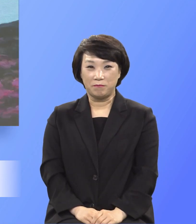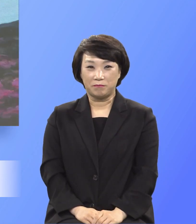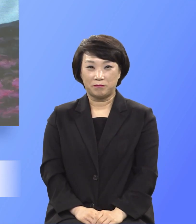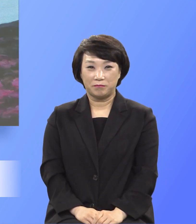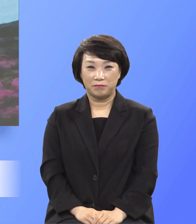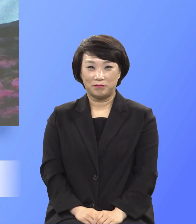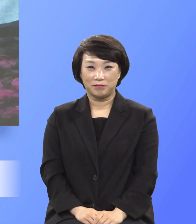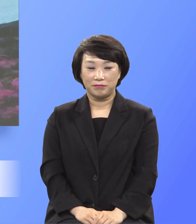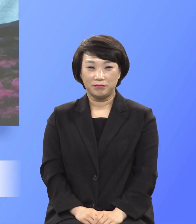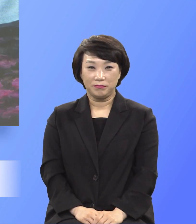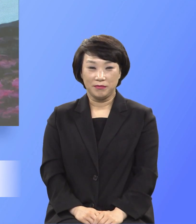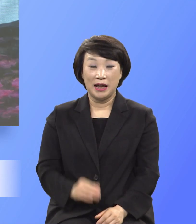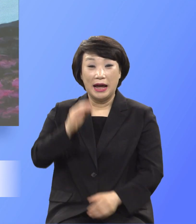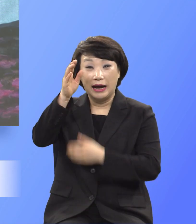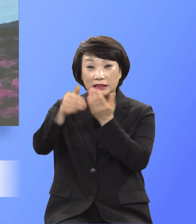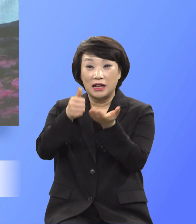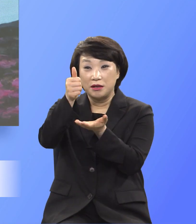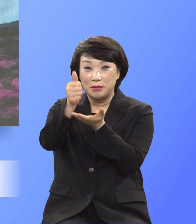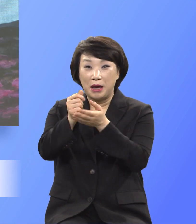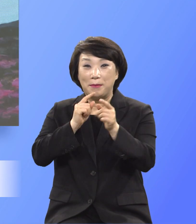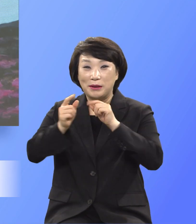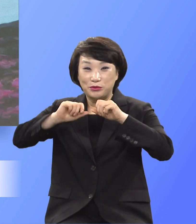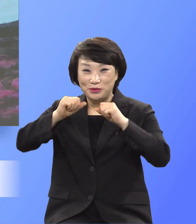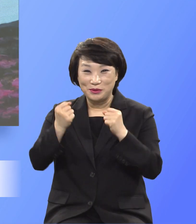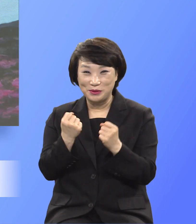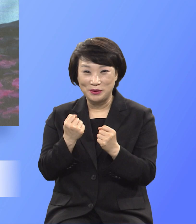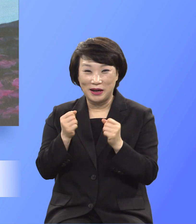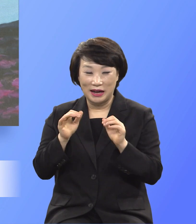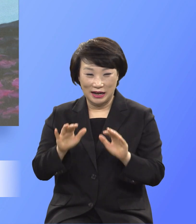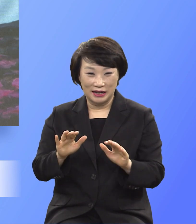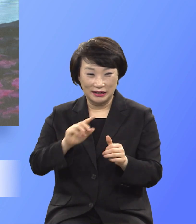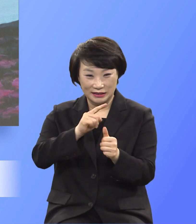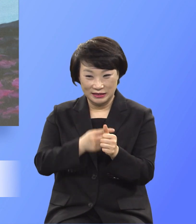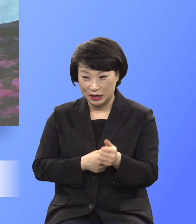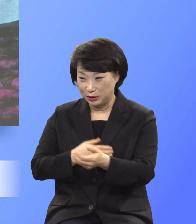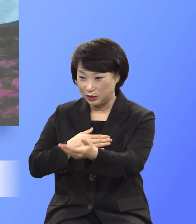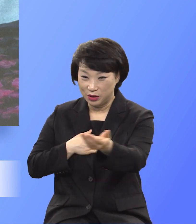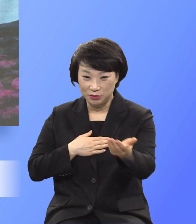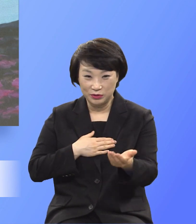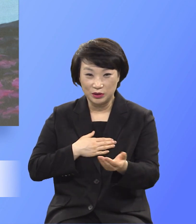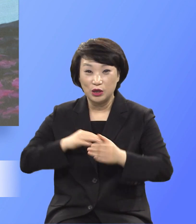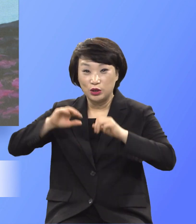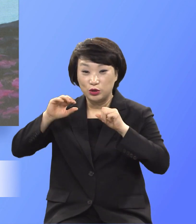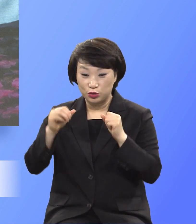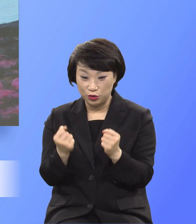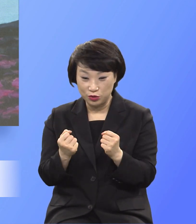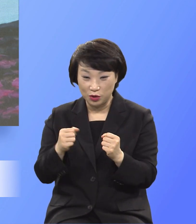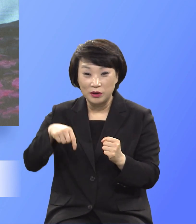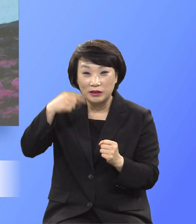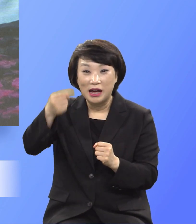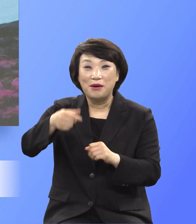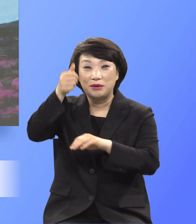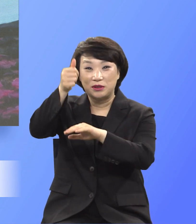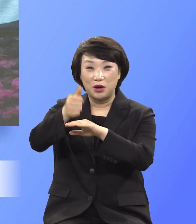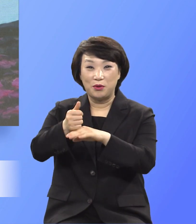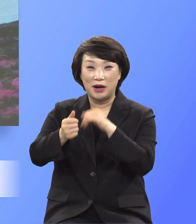나중 따라 순종하는 어린이 내게